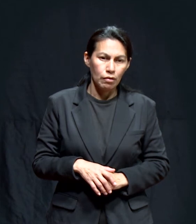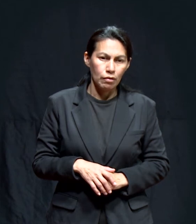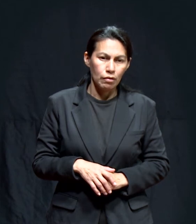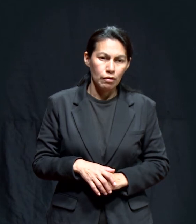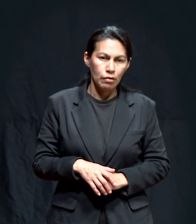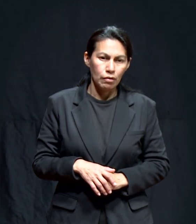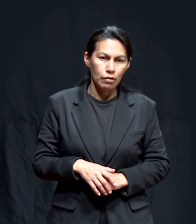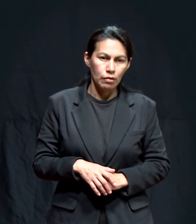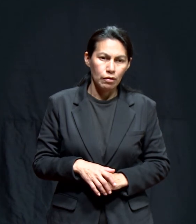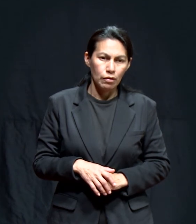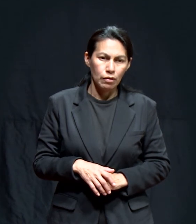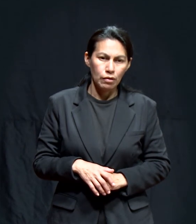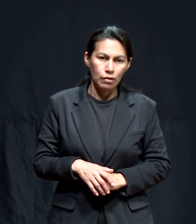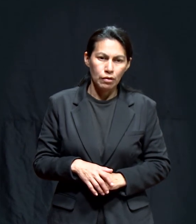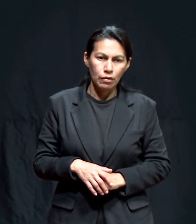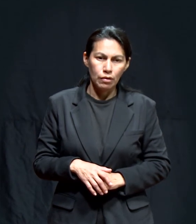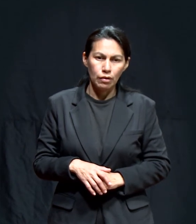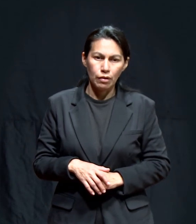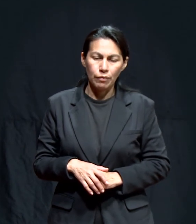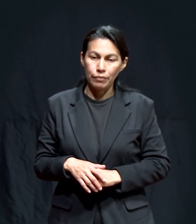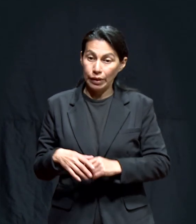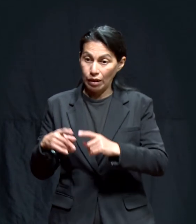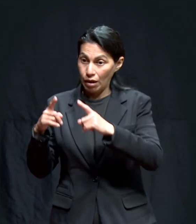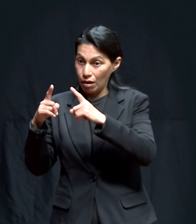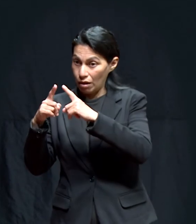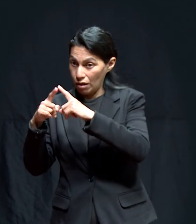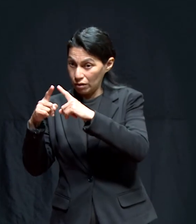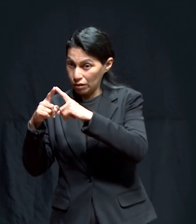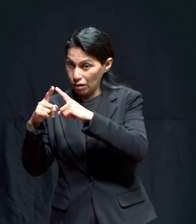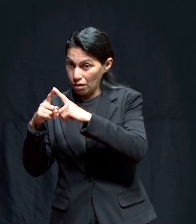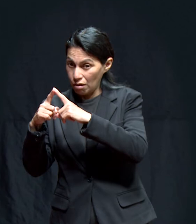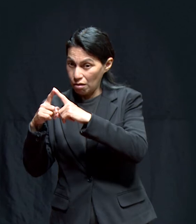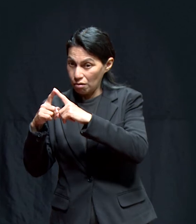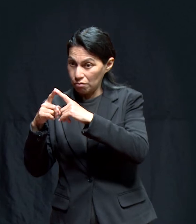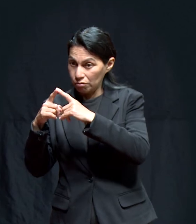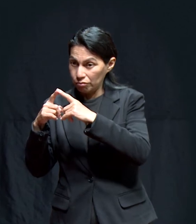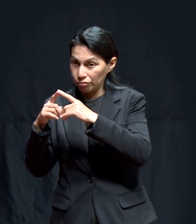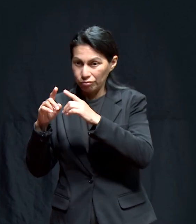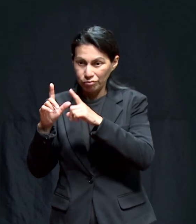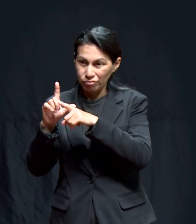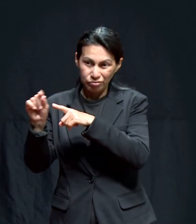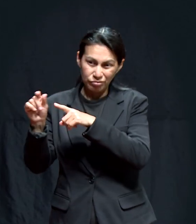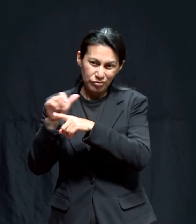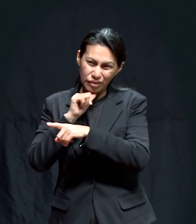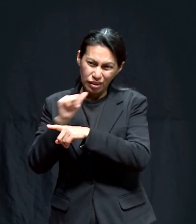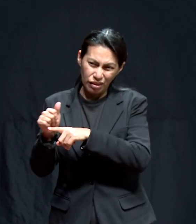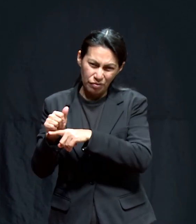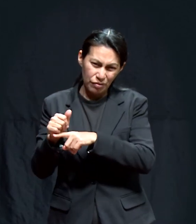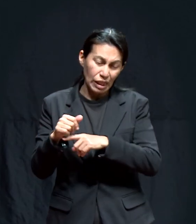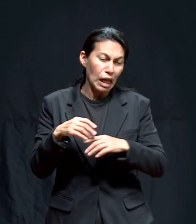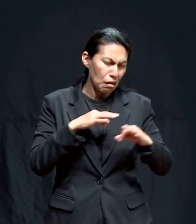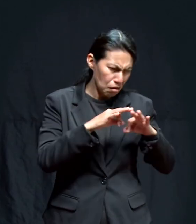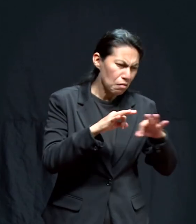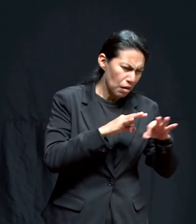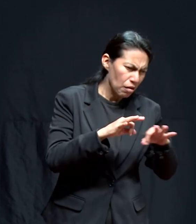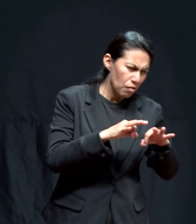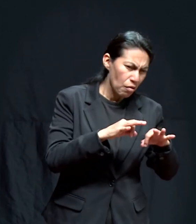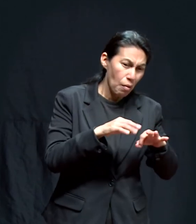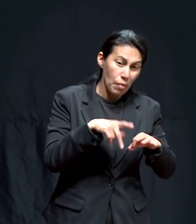Y empezaron los problemas. Problemas muy, muy fuertes en el trabajo con los compañeros.